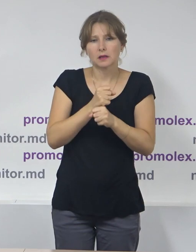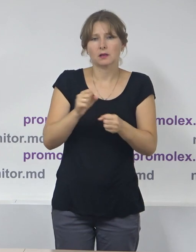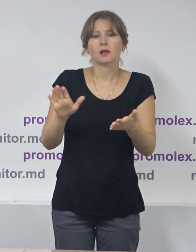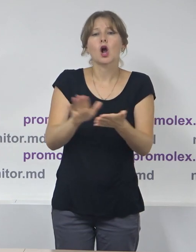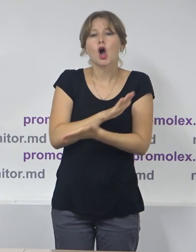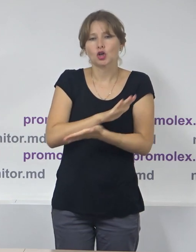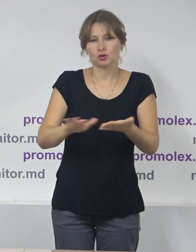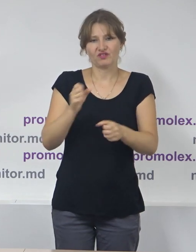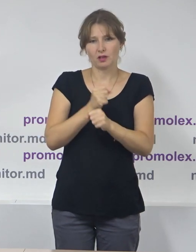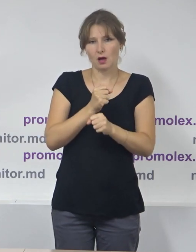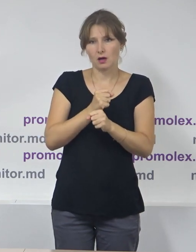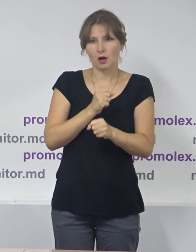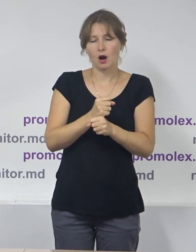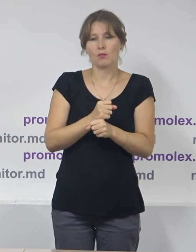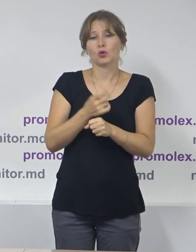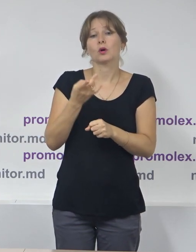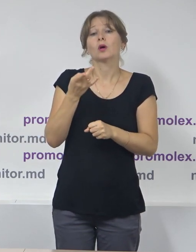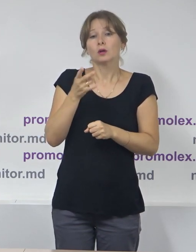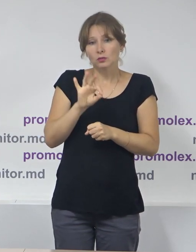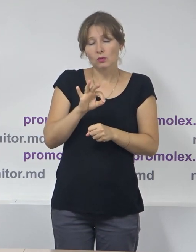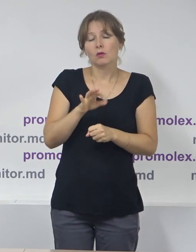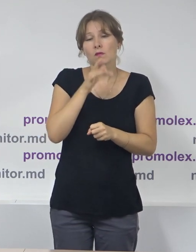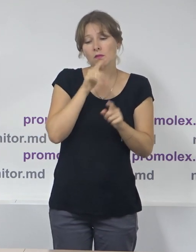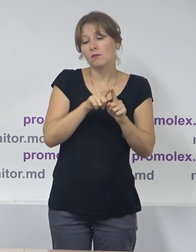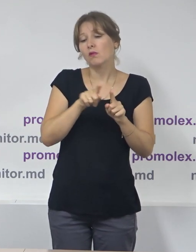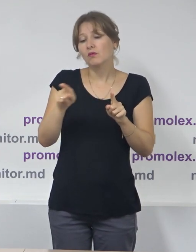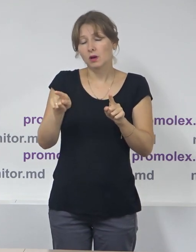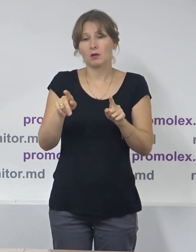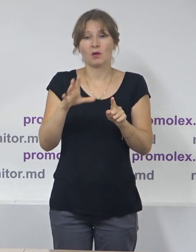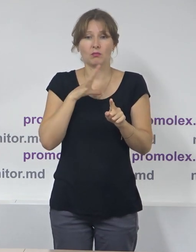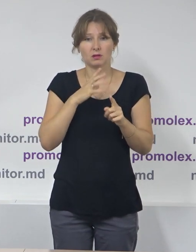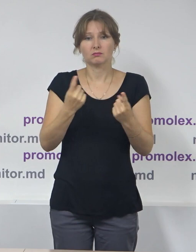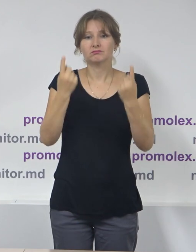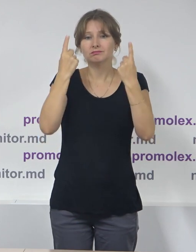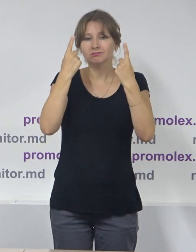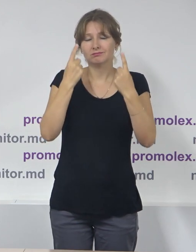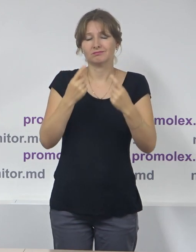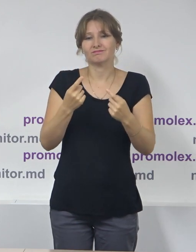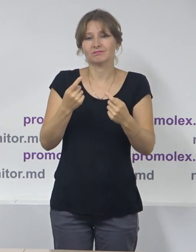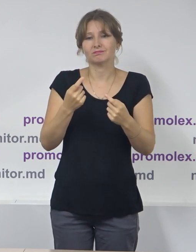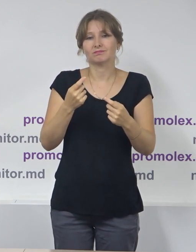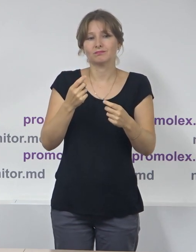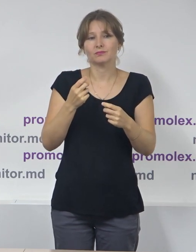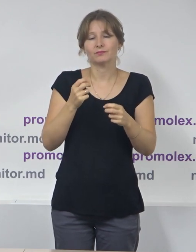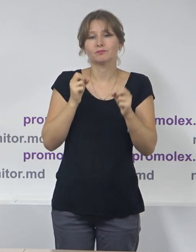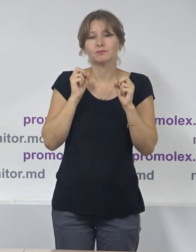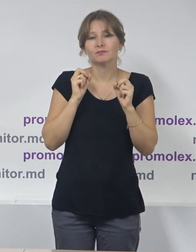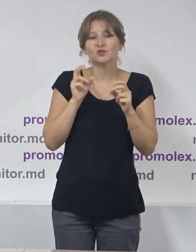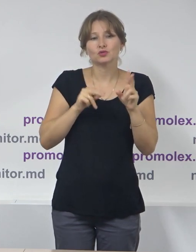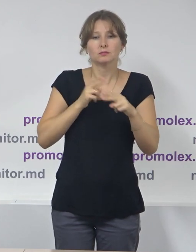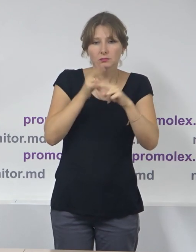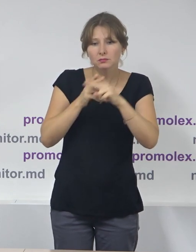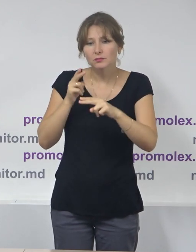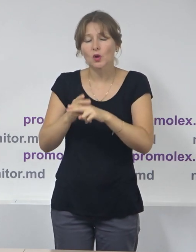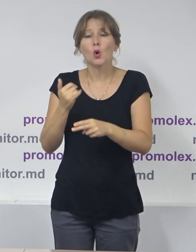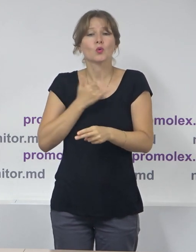substanțial, totuși provocările majore pe care le observăm țin de lipsa resurselor umane suficiente pentru a